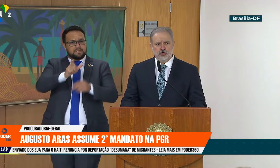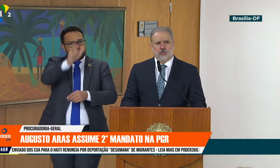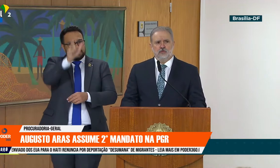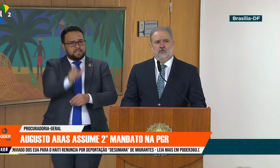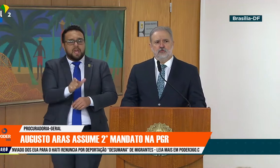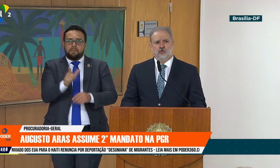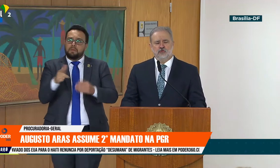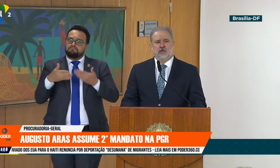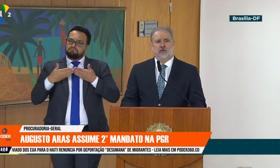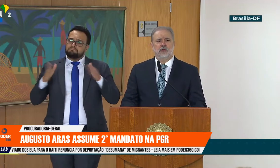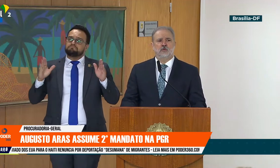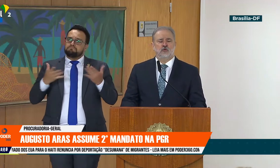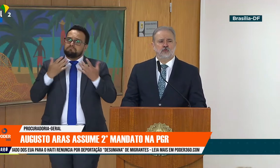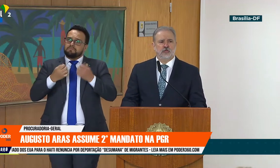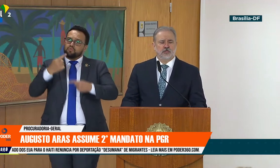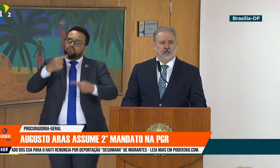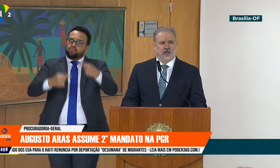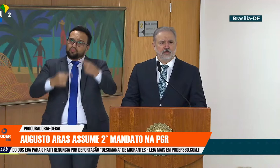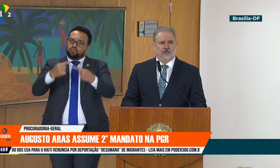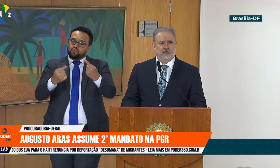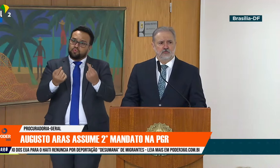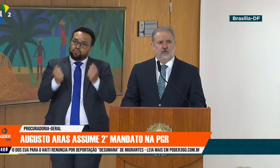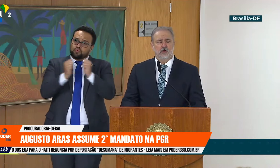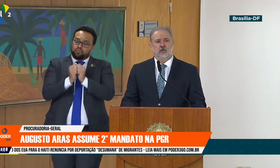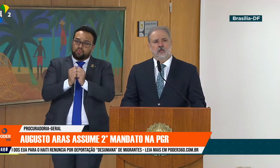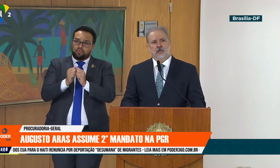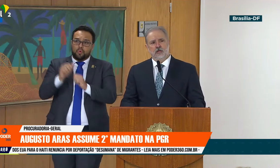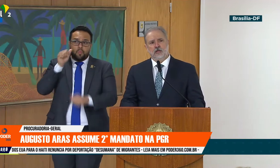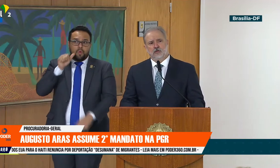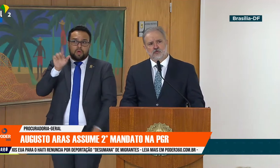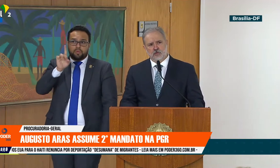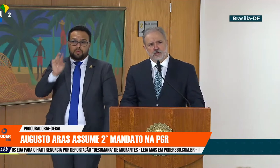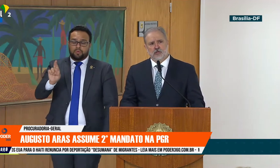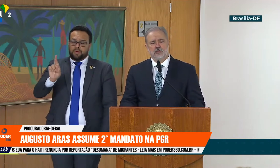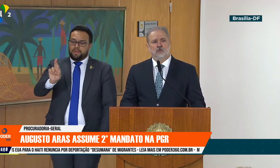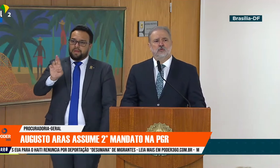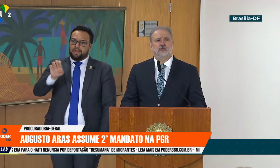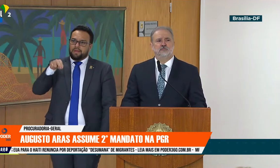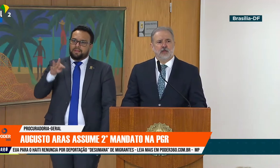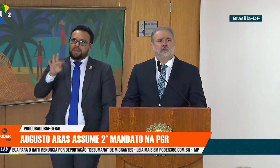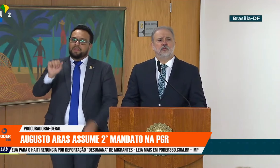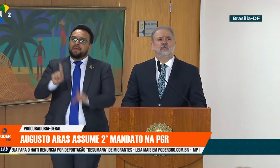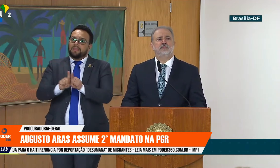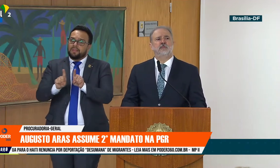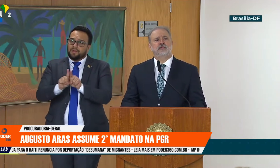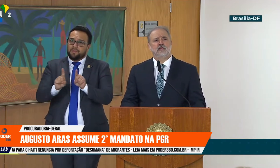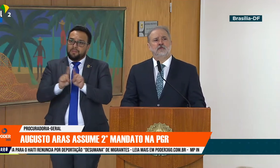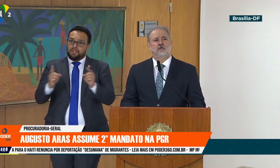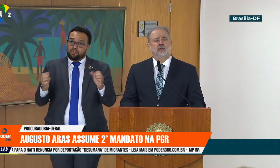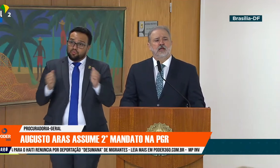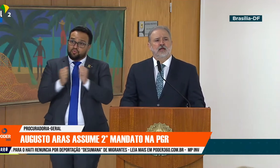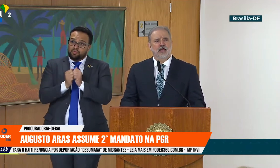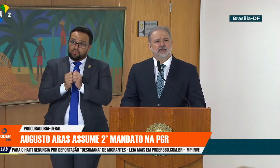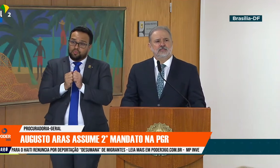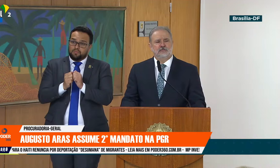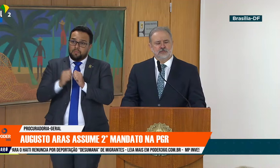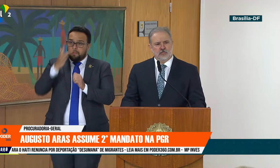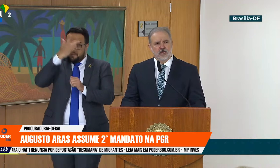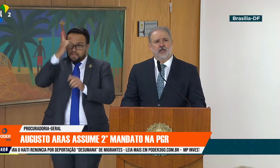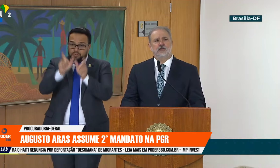discutindo, juntamente com a doutora Renata Gil e juntamente com os membros do MP brasileiro,